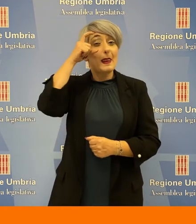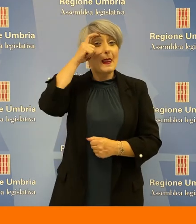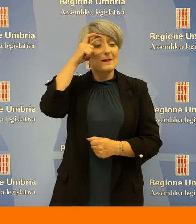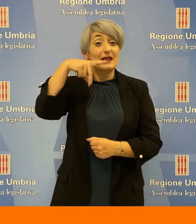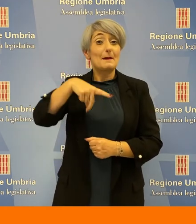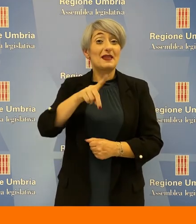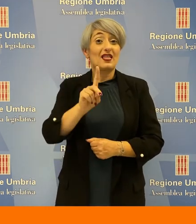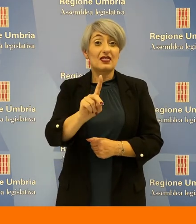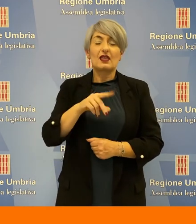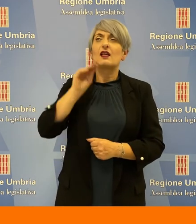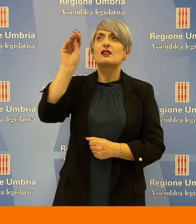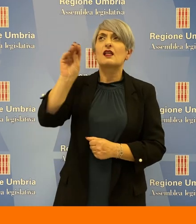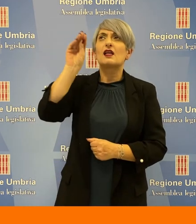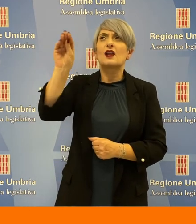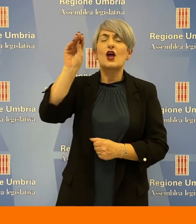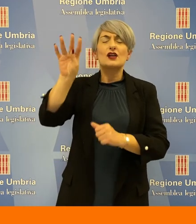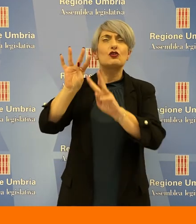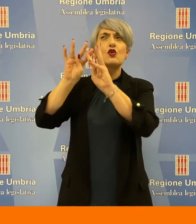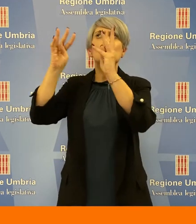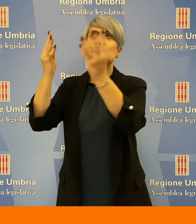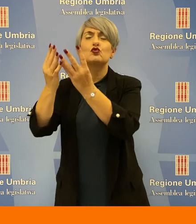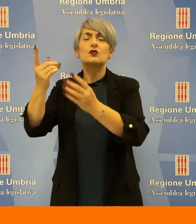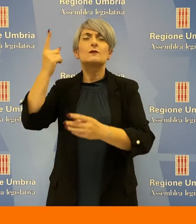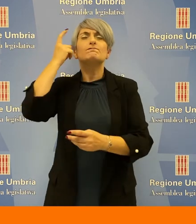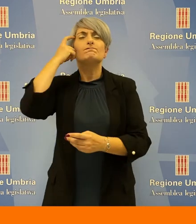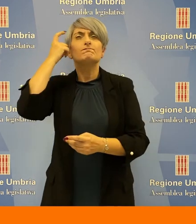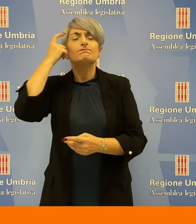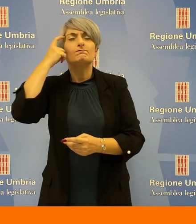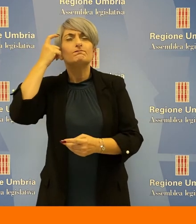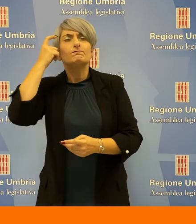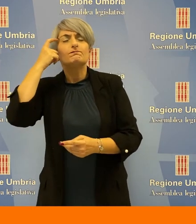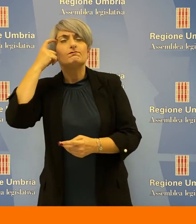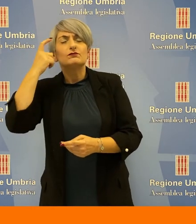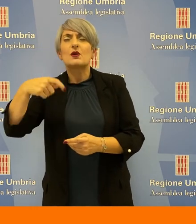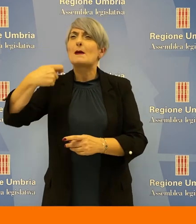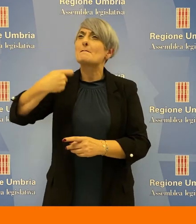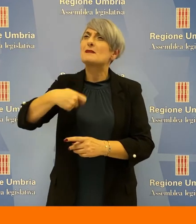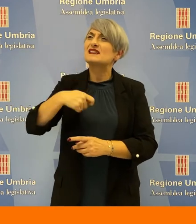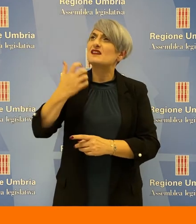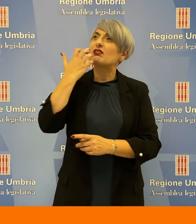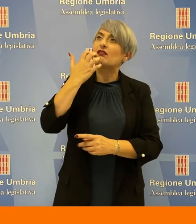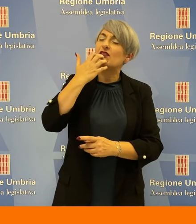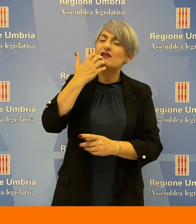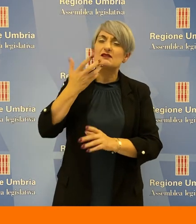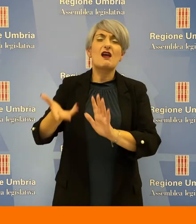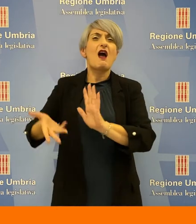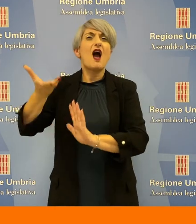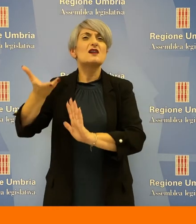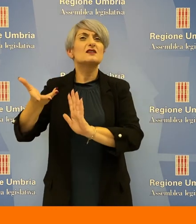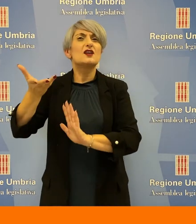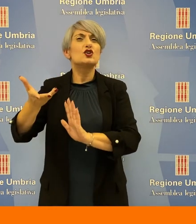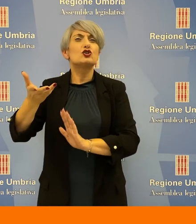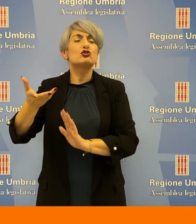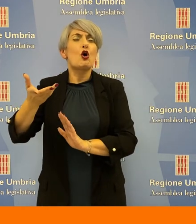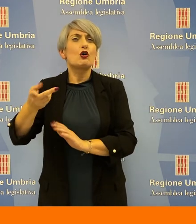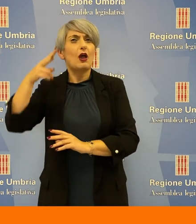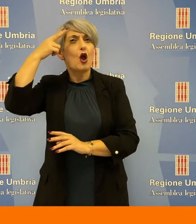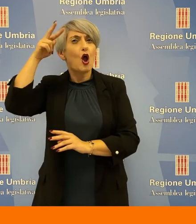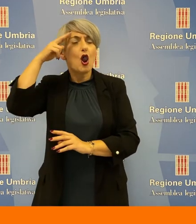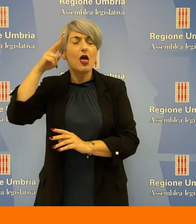motivazioni per cui la Presidente Tesei e l'assessore Coletto non si sono resi disponibili alle reiterate richieste di confronto delle sigle